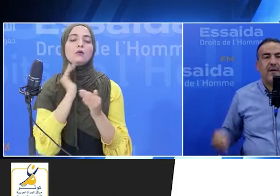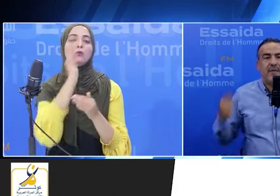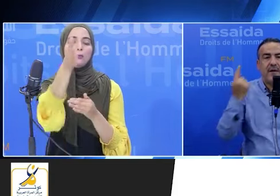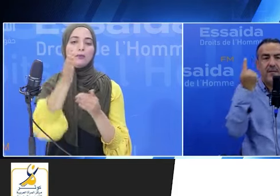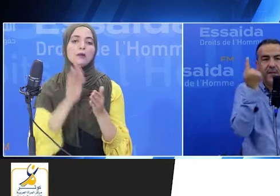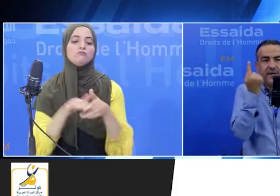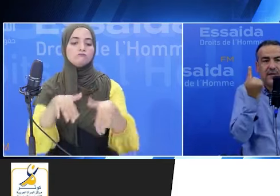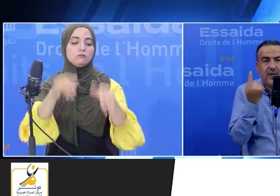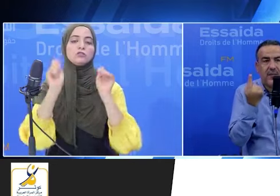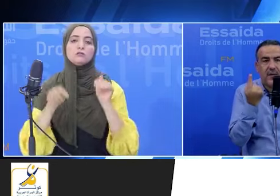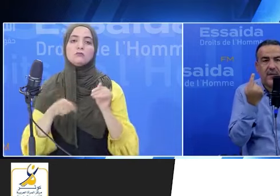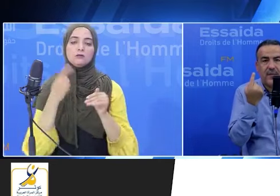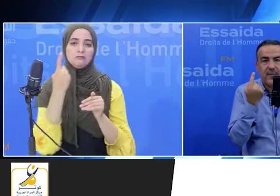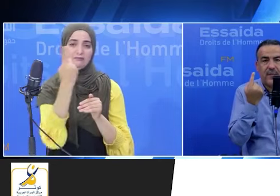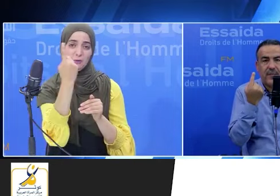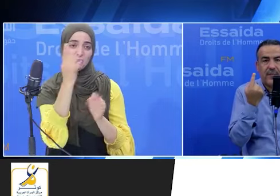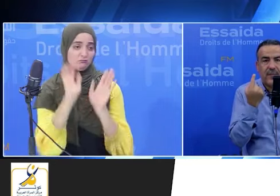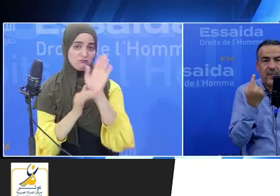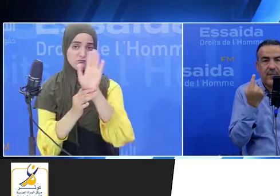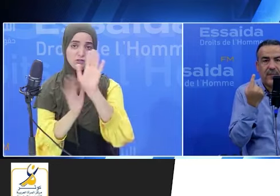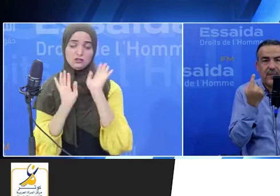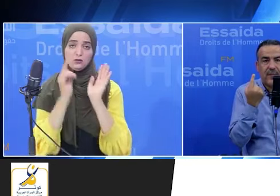مجلس المعب باعتبار أنهم متراشحين واحد برك